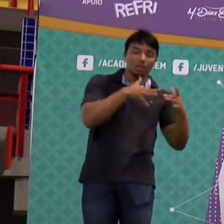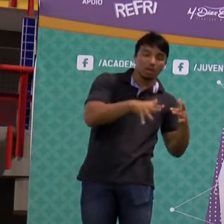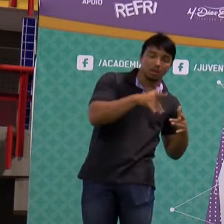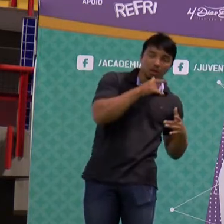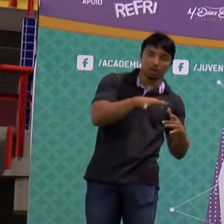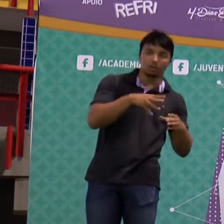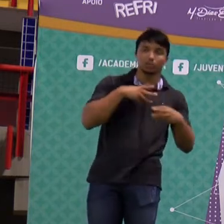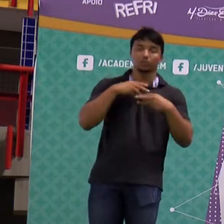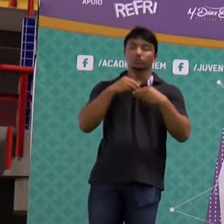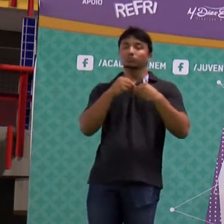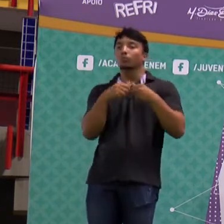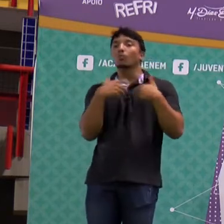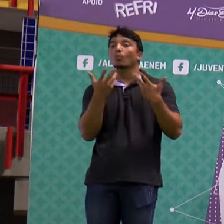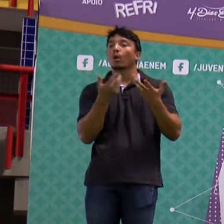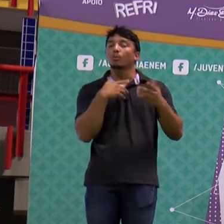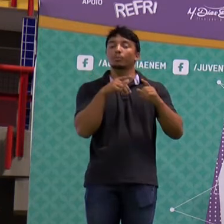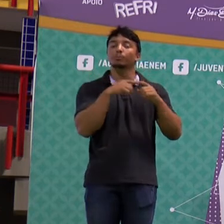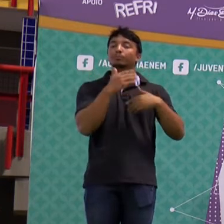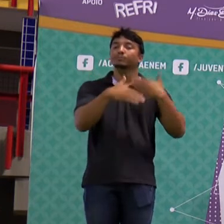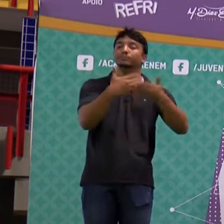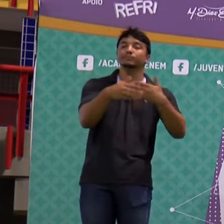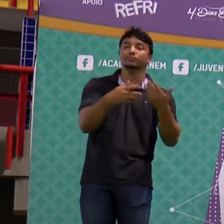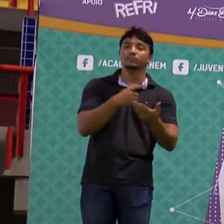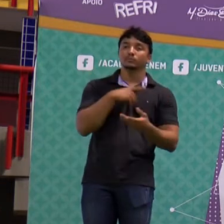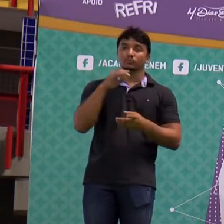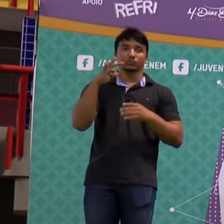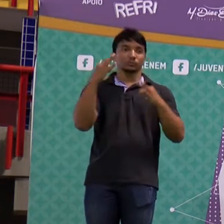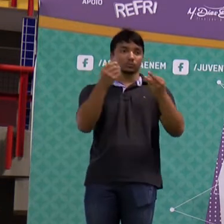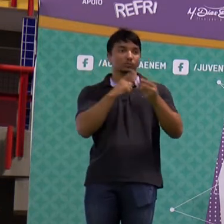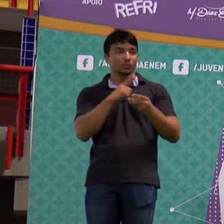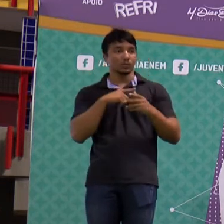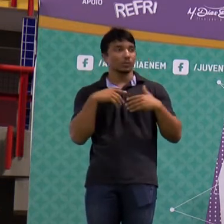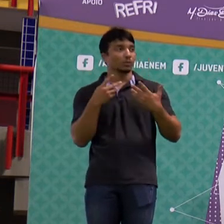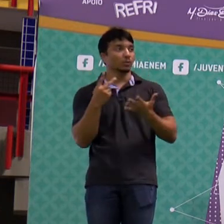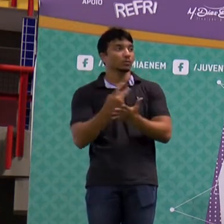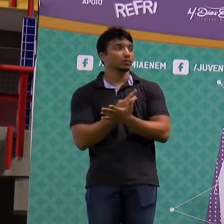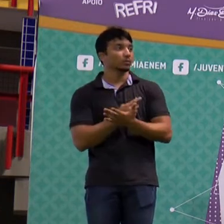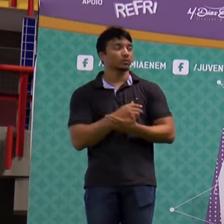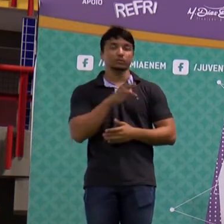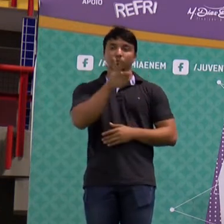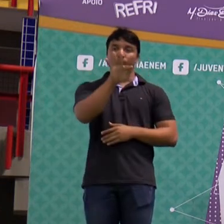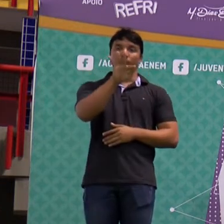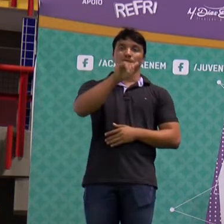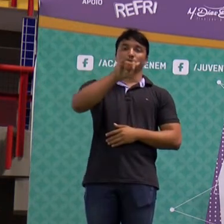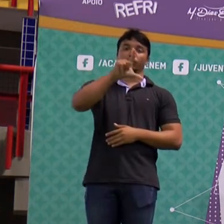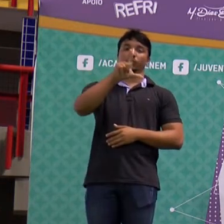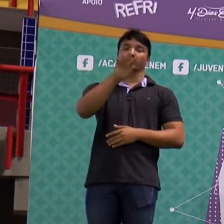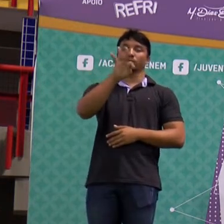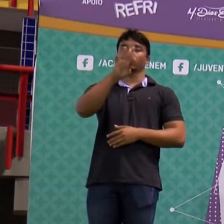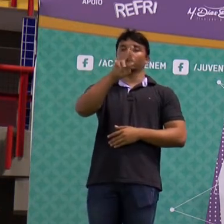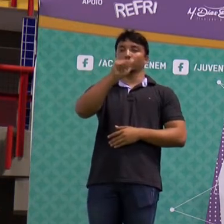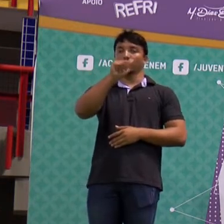de uma mistura? Que processo é esse? Na casa de todo mundo tem isso. Que processo é esse? Filtração. Então, só pode ser qual a